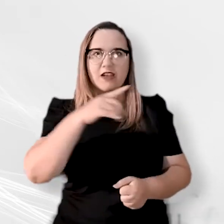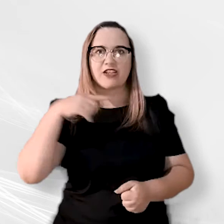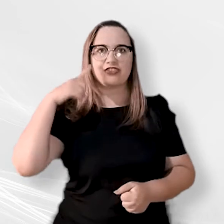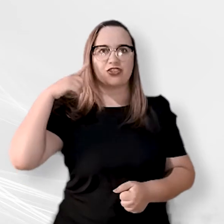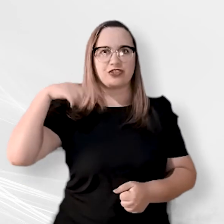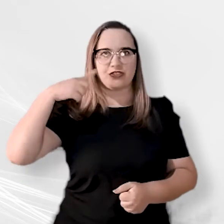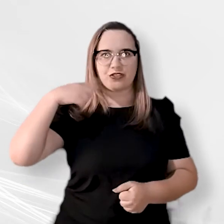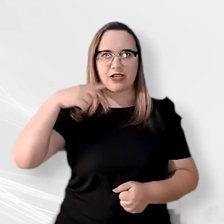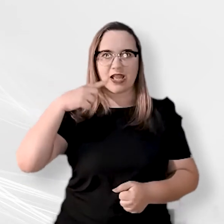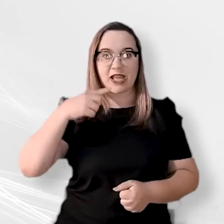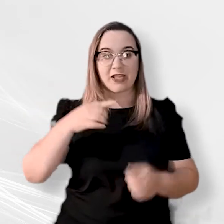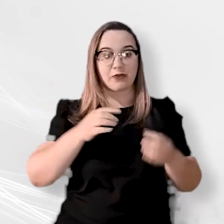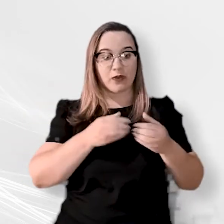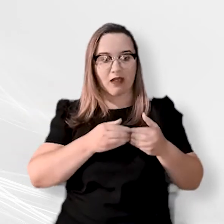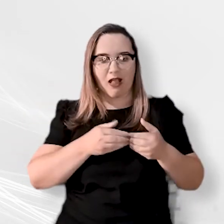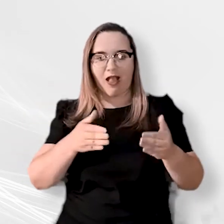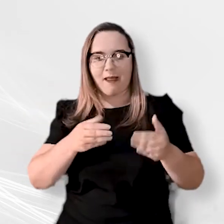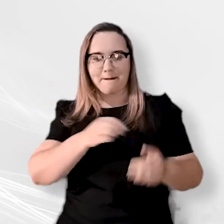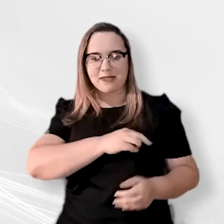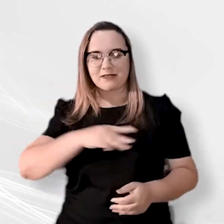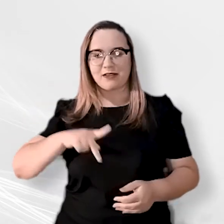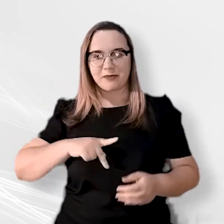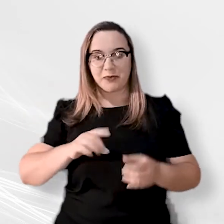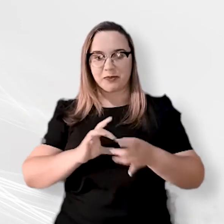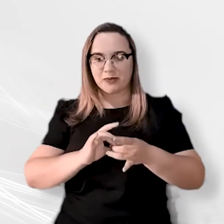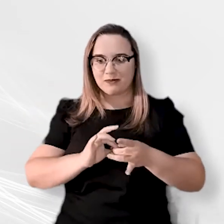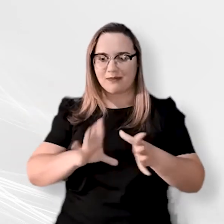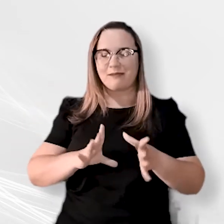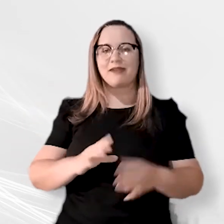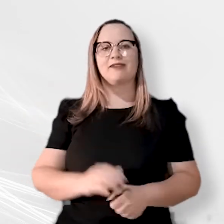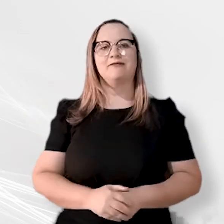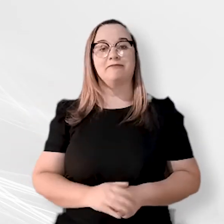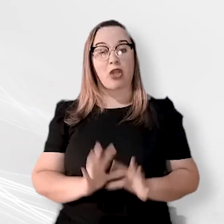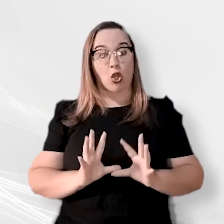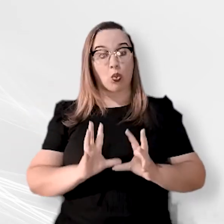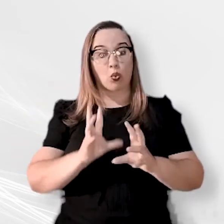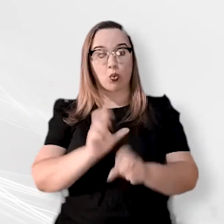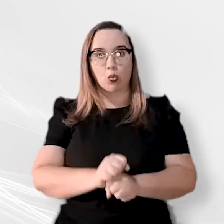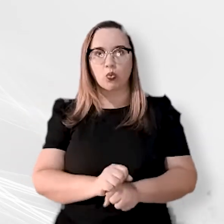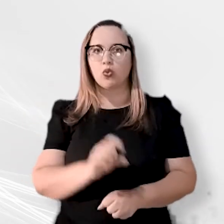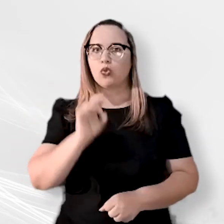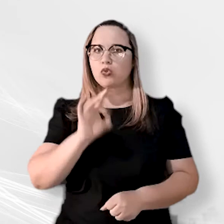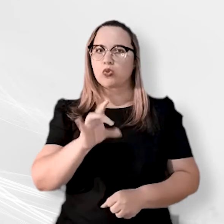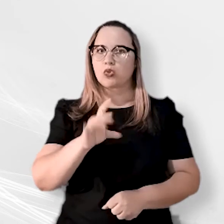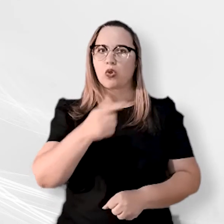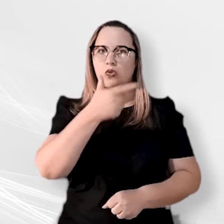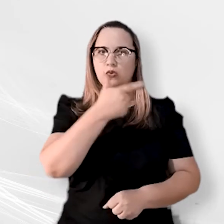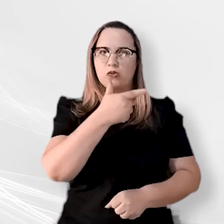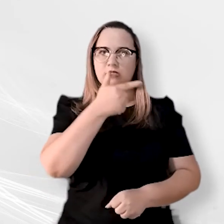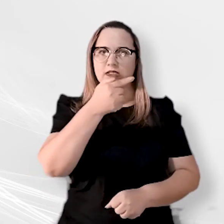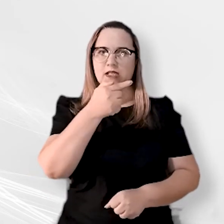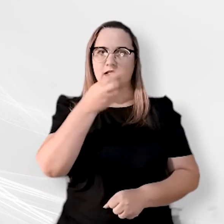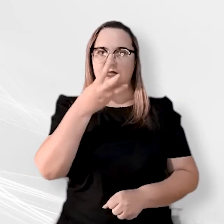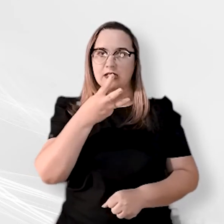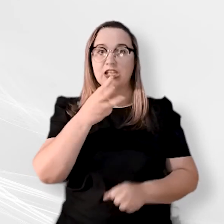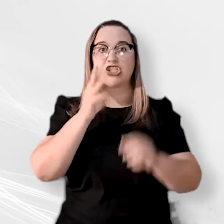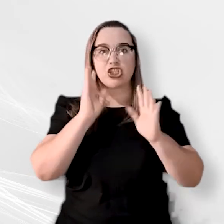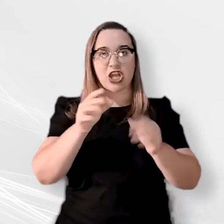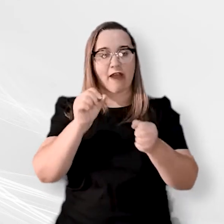pelo Ministério Público do Estado de Mato Grosso. Deste total, apenas 273 já efetuaram a prova online.